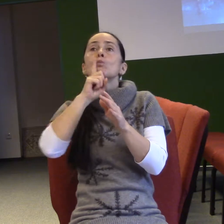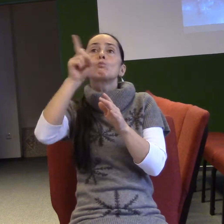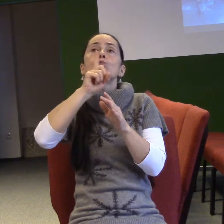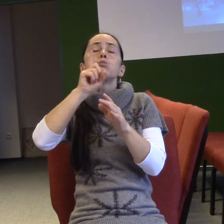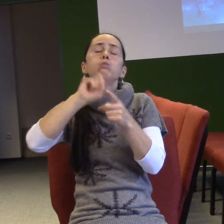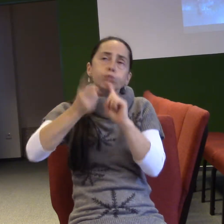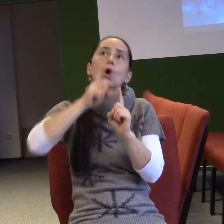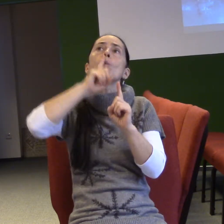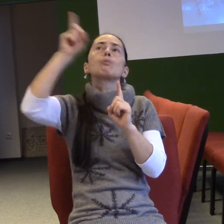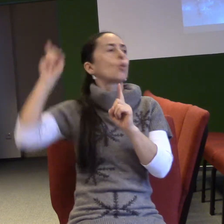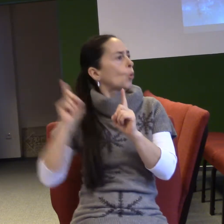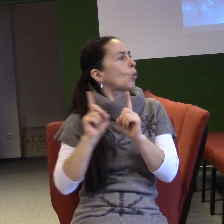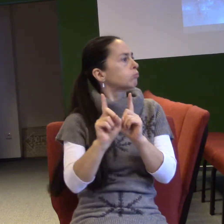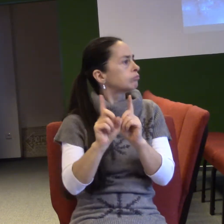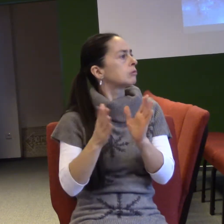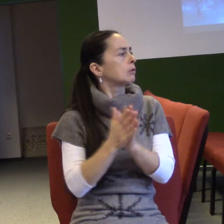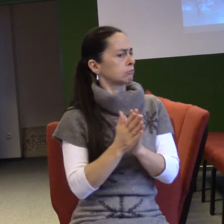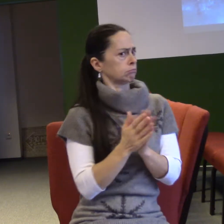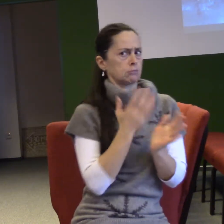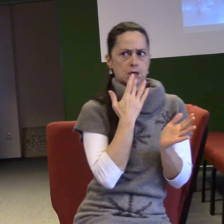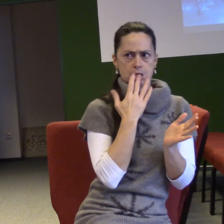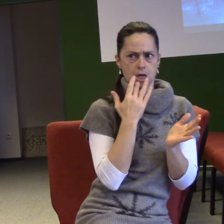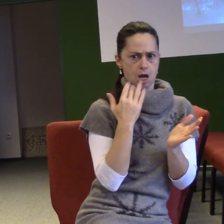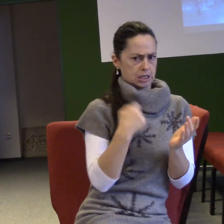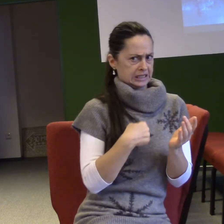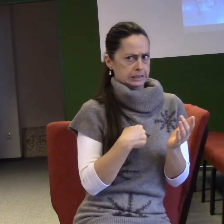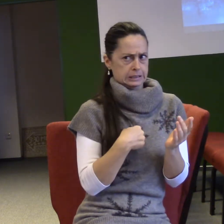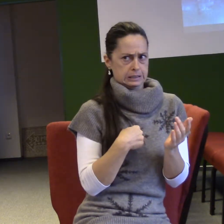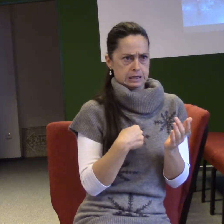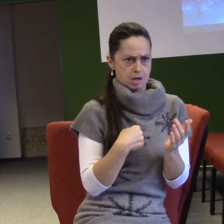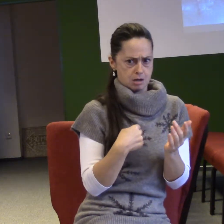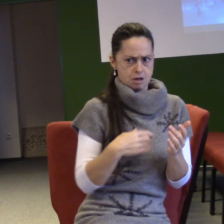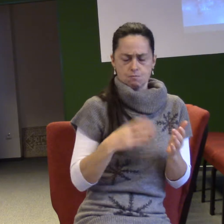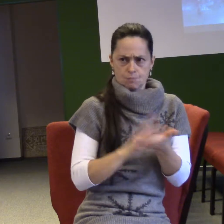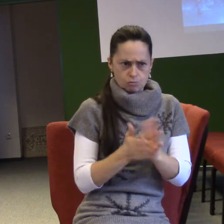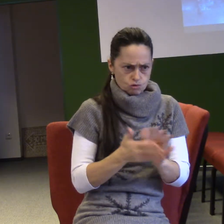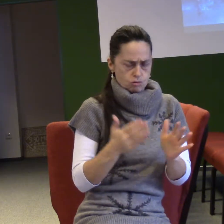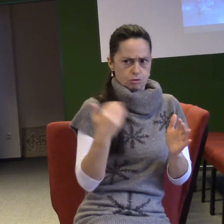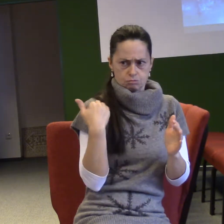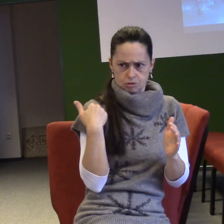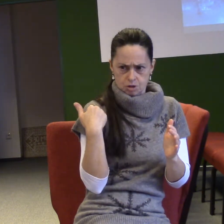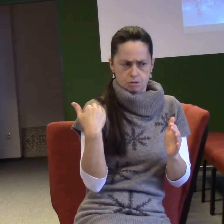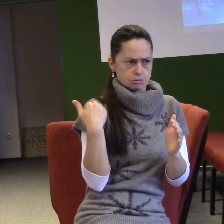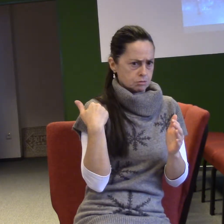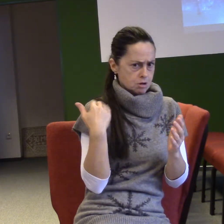mám věřit. Teď už jsem starý a moje žena taky není mladá. Anděl mu odpověděl.